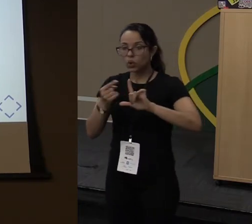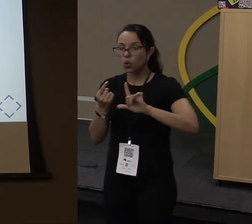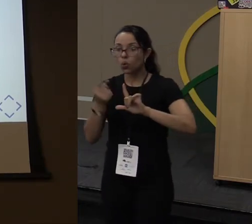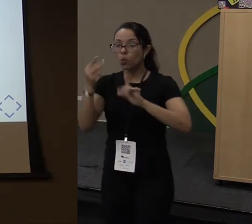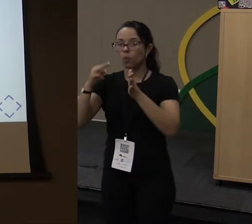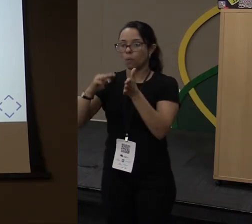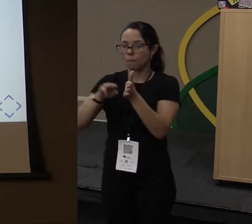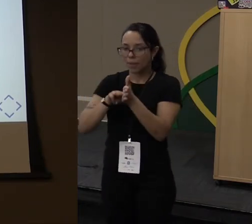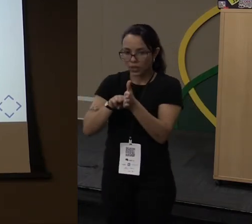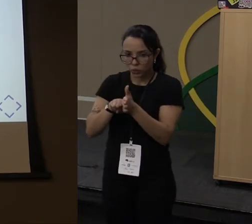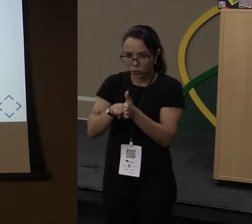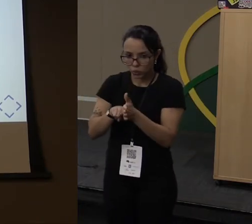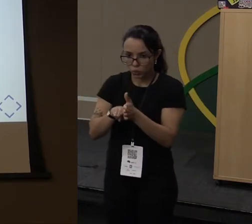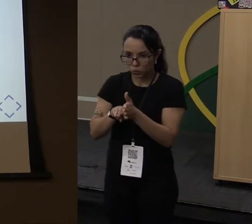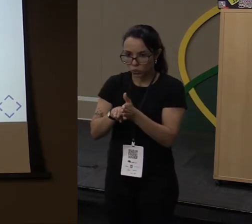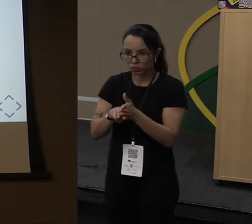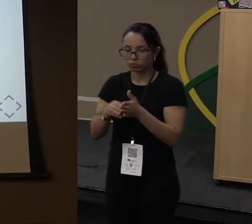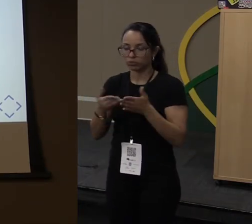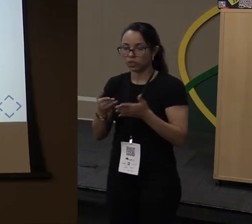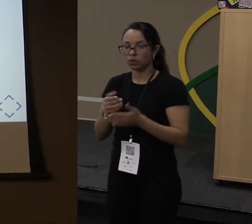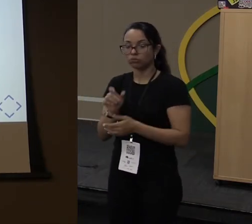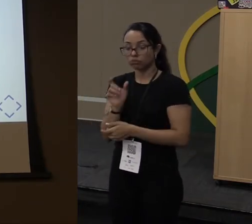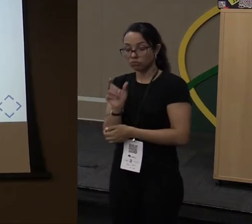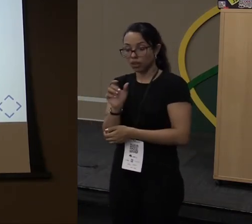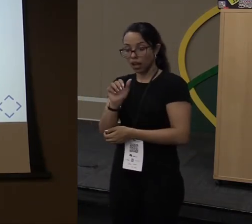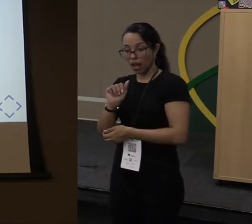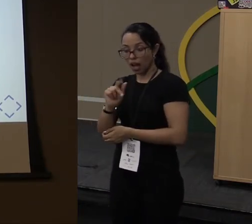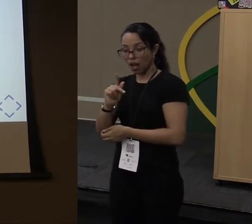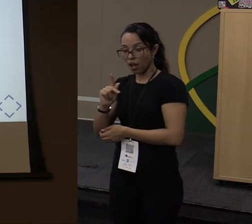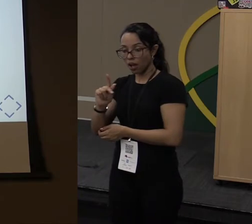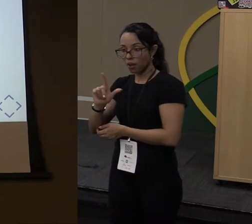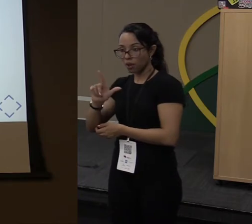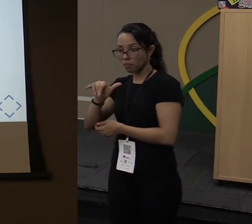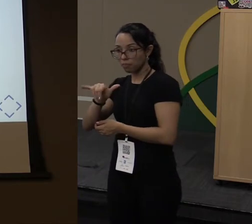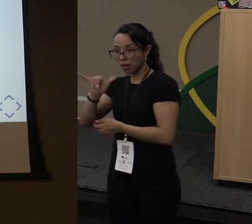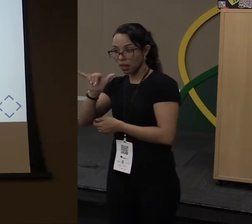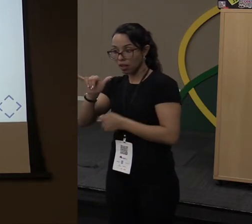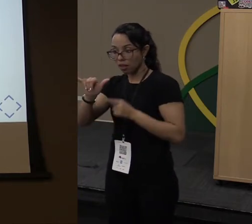Que no caso da function, é o apply. Um método não implementável.